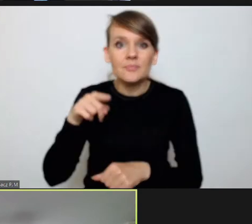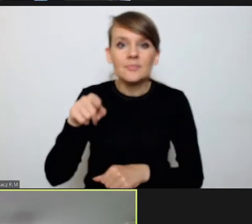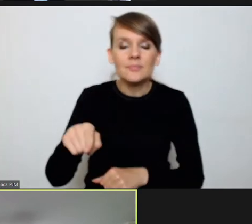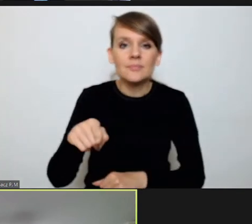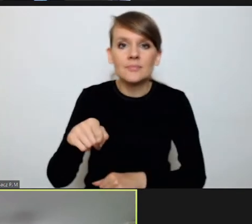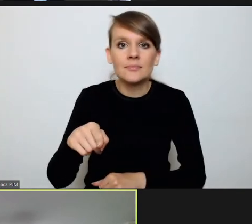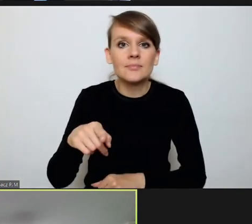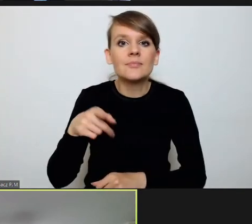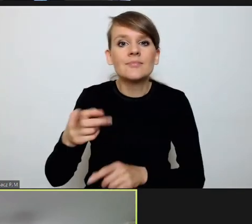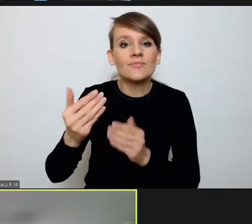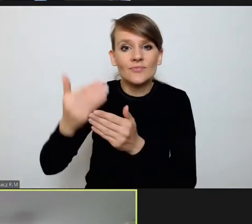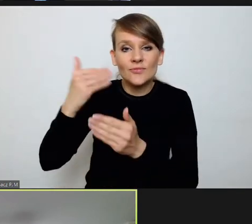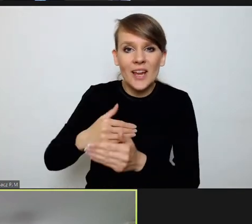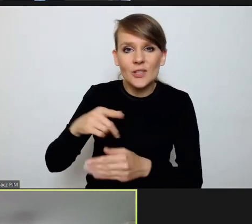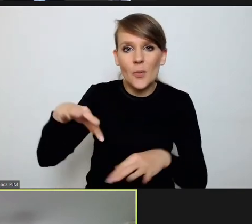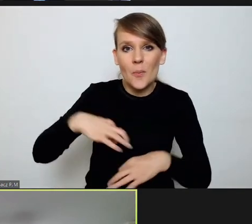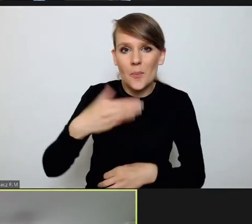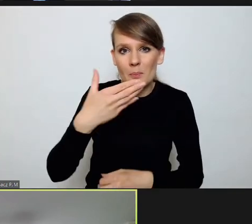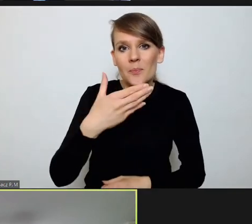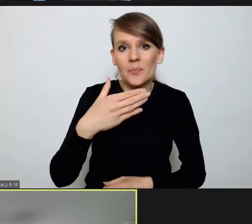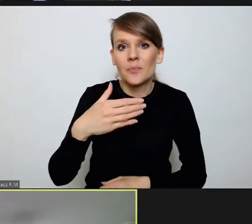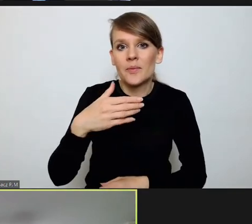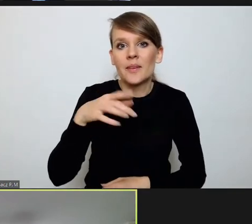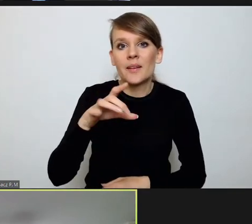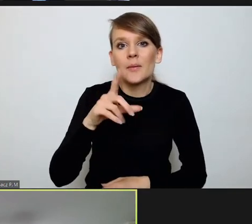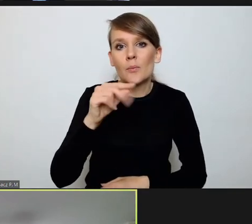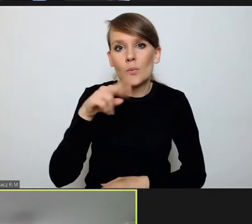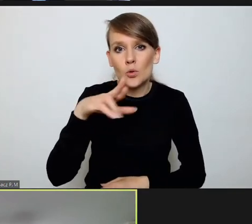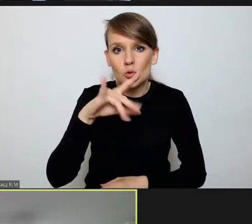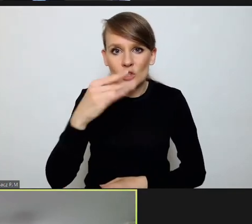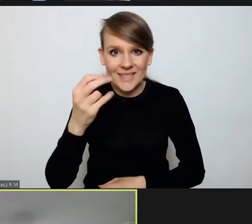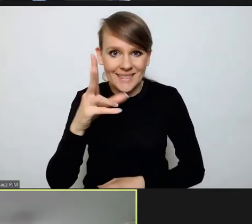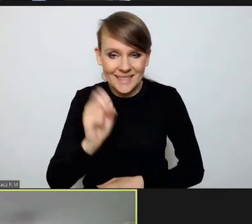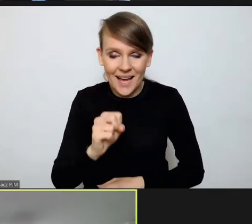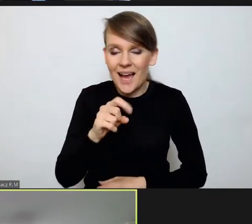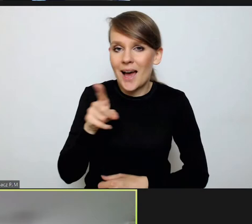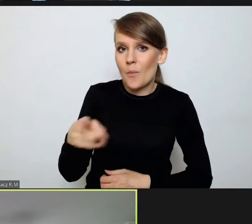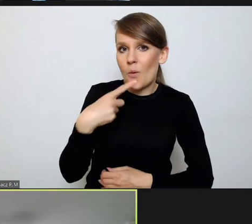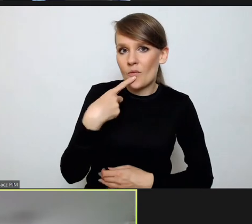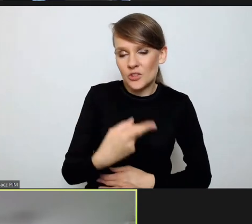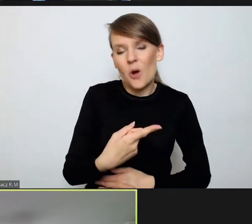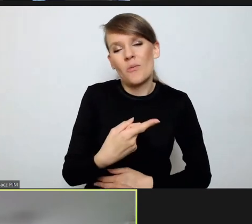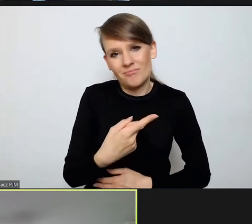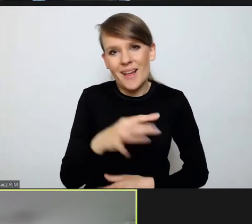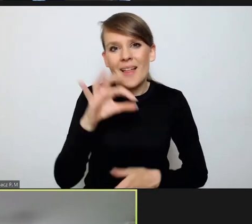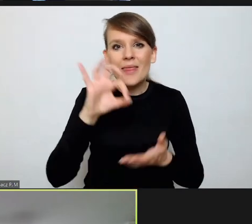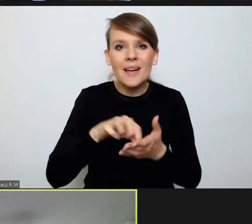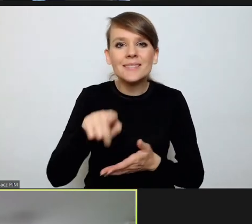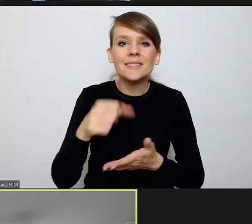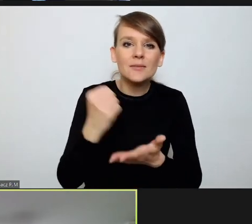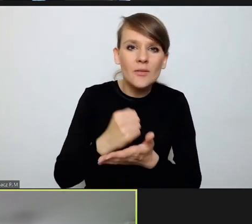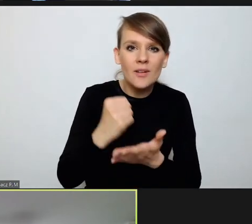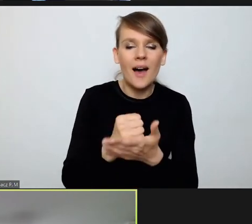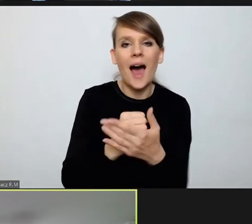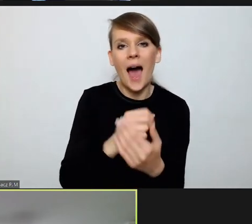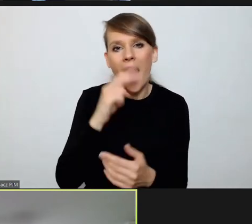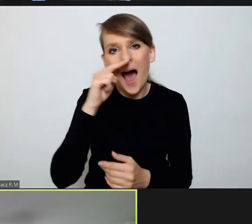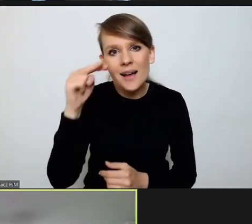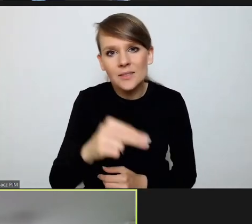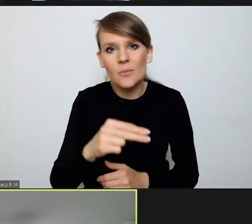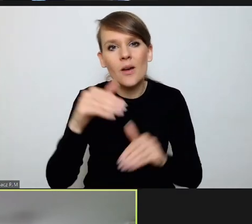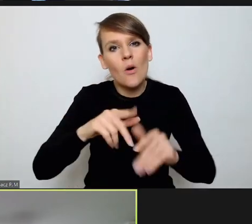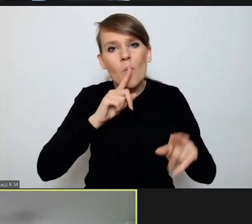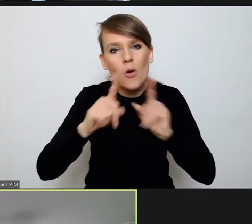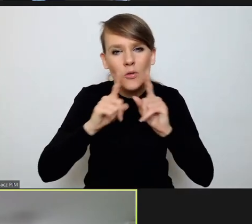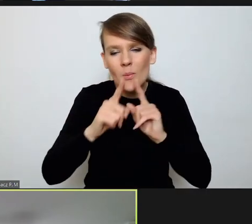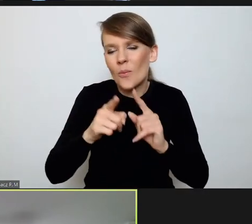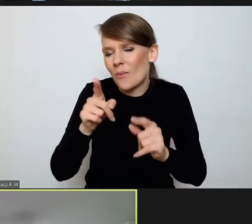mojej przedmówczyni, pani mecenas Gajowniczak-Pruszyńskiej, że pewnie tych kwestii, aspektów, o których moglibyśmy porozmawiać